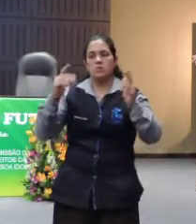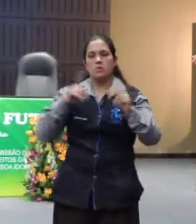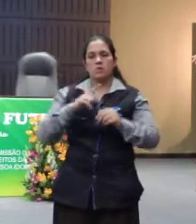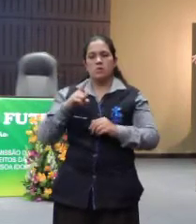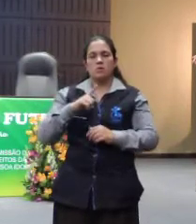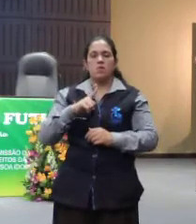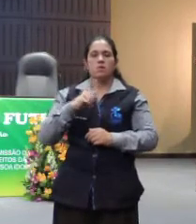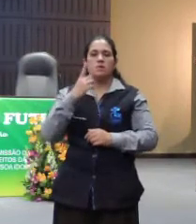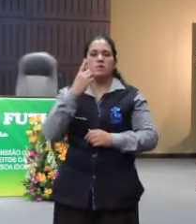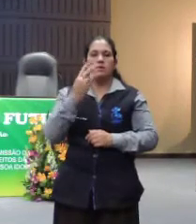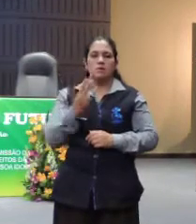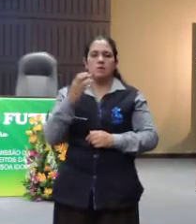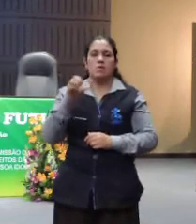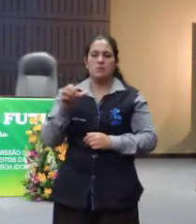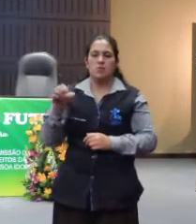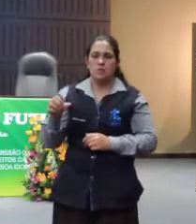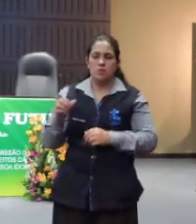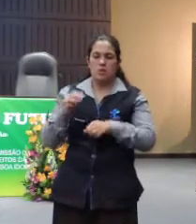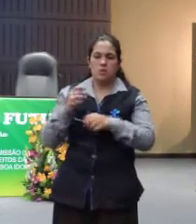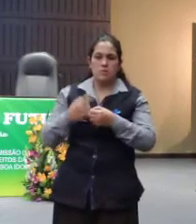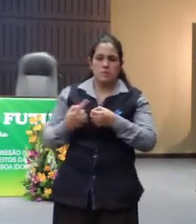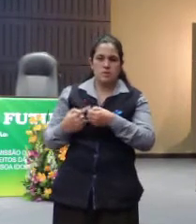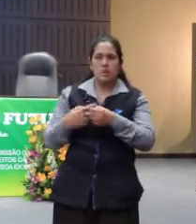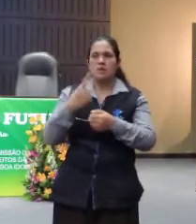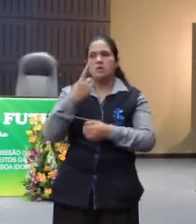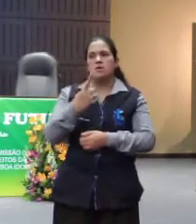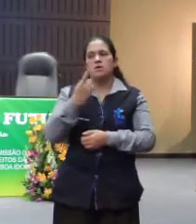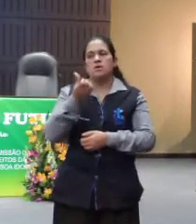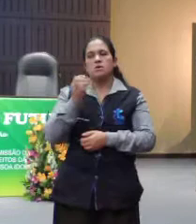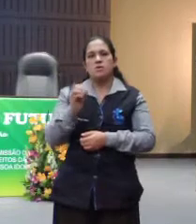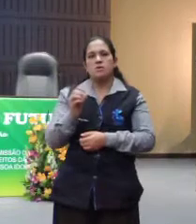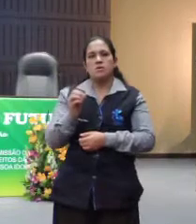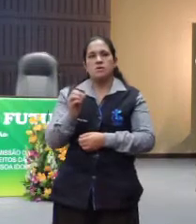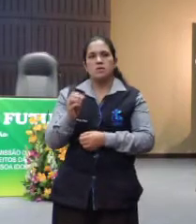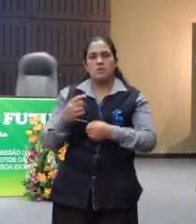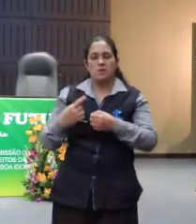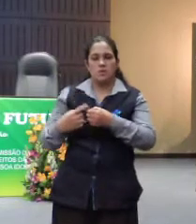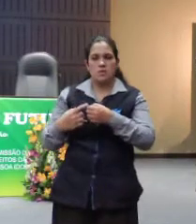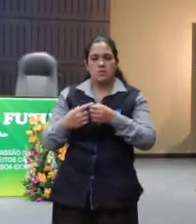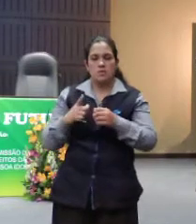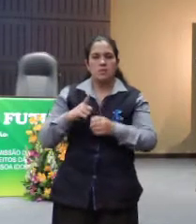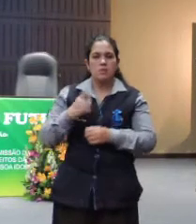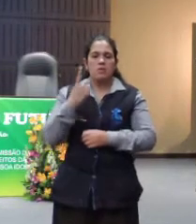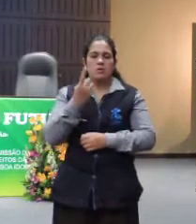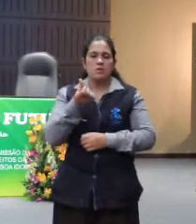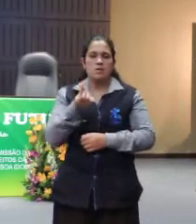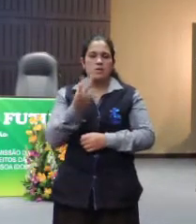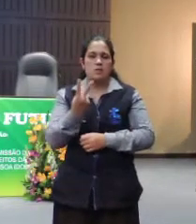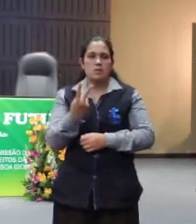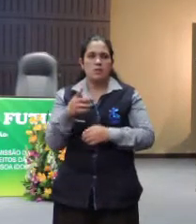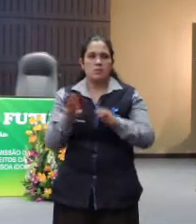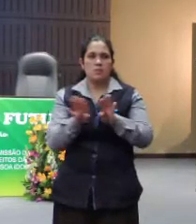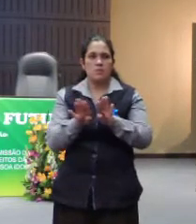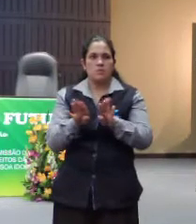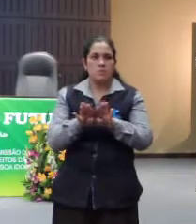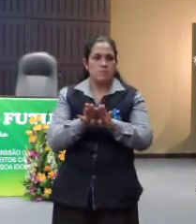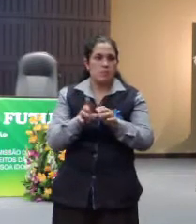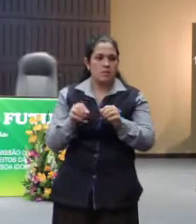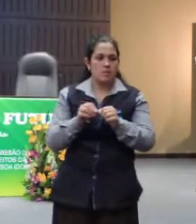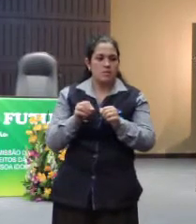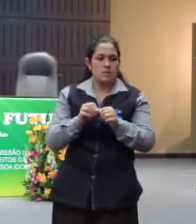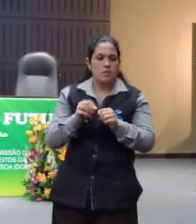399 municípios, 160 comarcas, 162 promotores que atendem